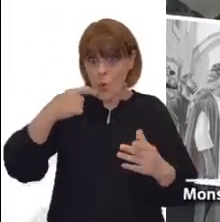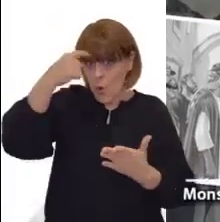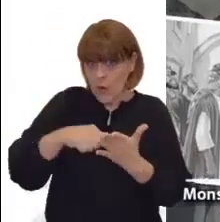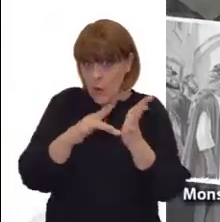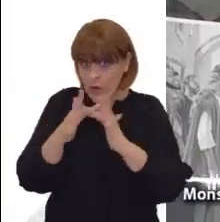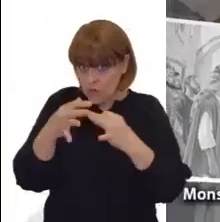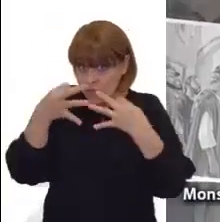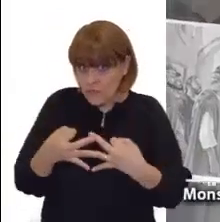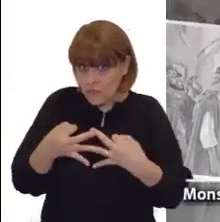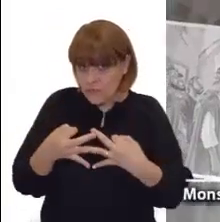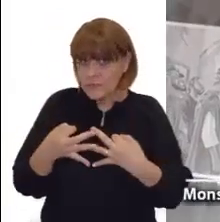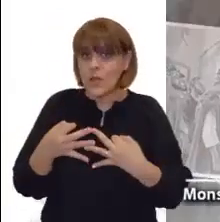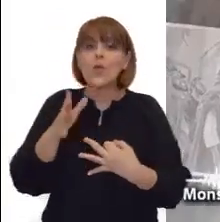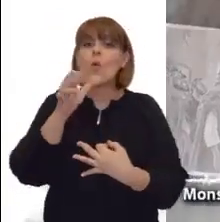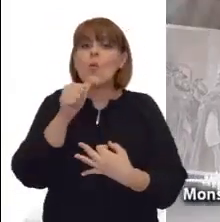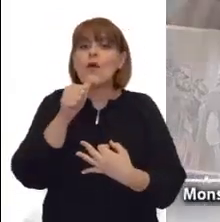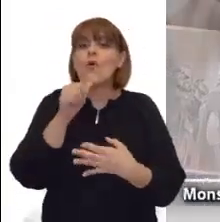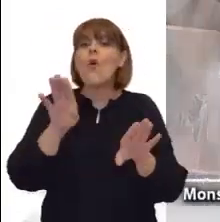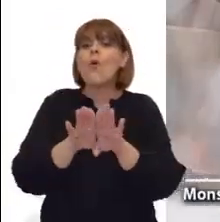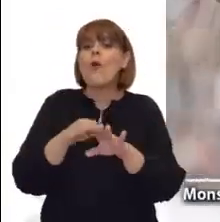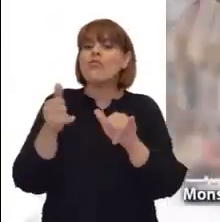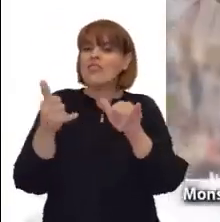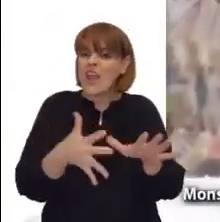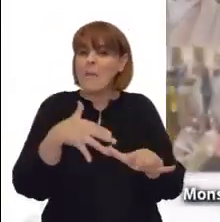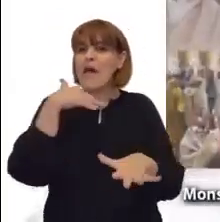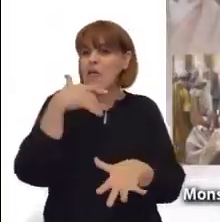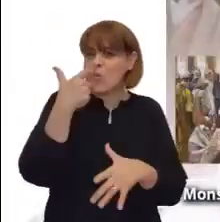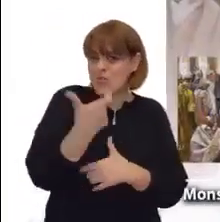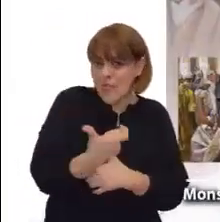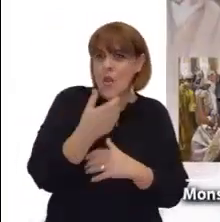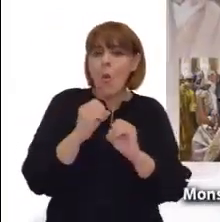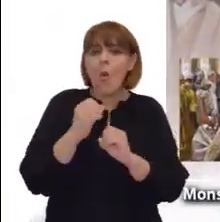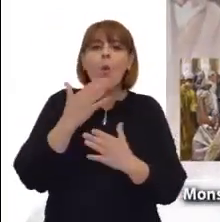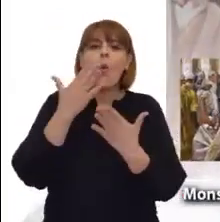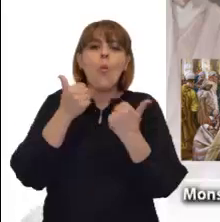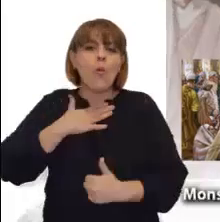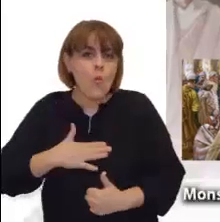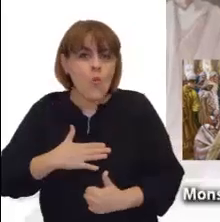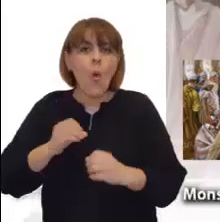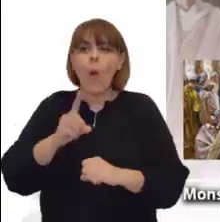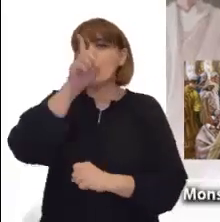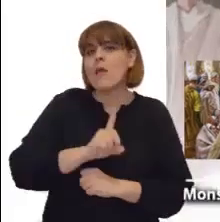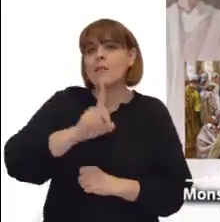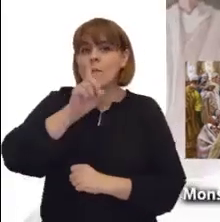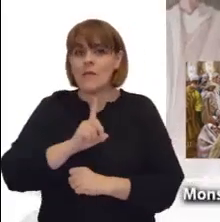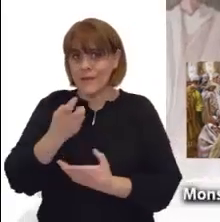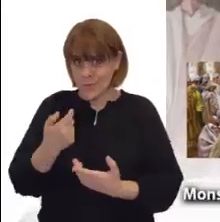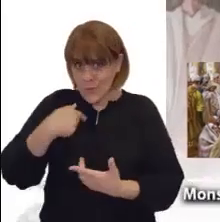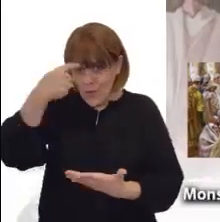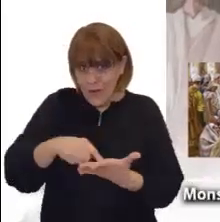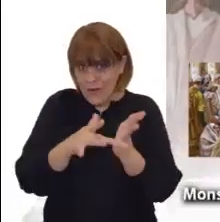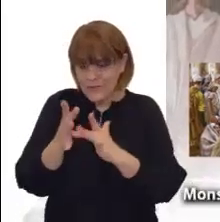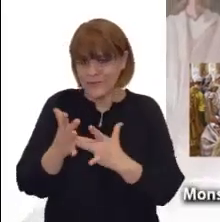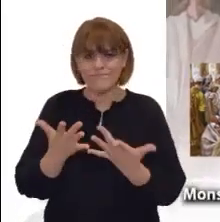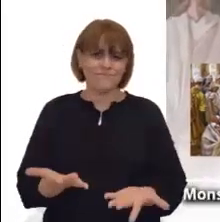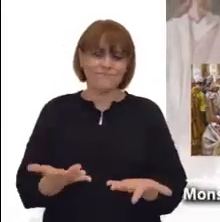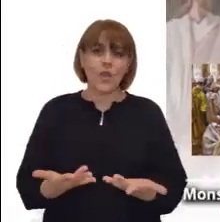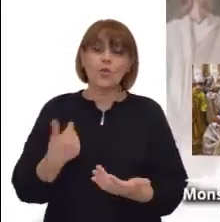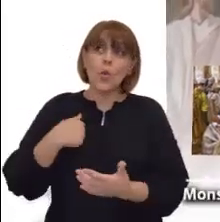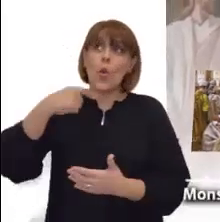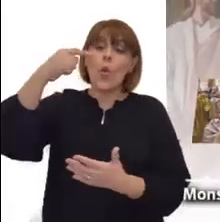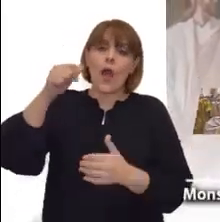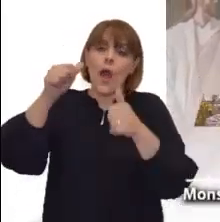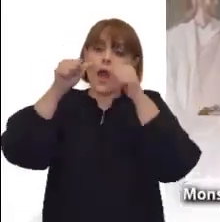homicidios, los adulterios, las codicias, las injusticias, los fraudes, el desenfreno, las